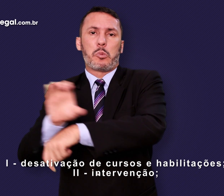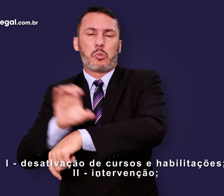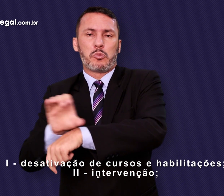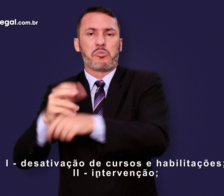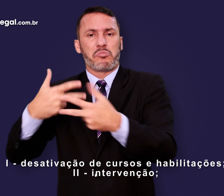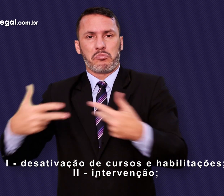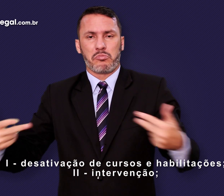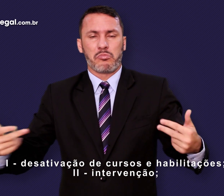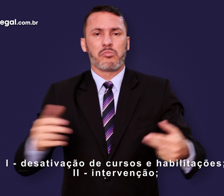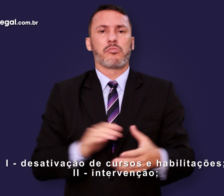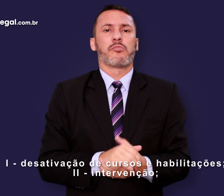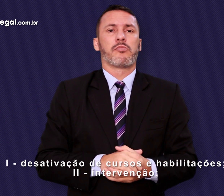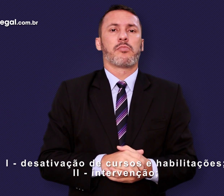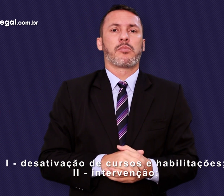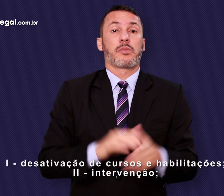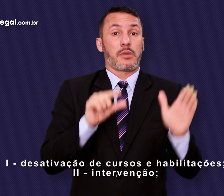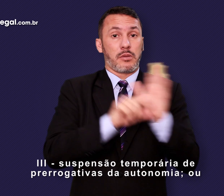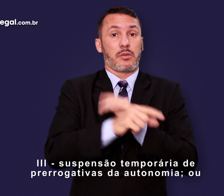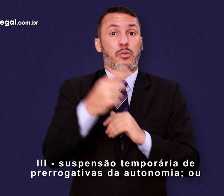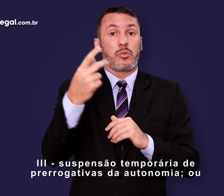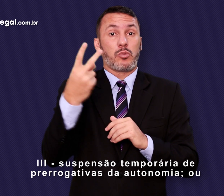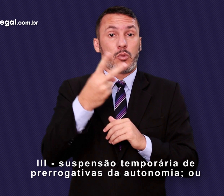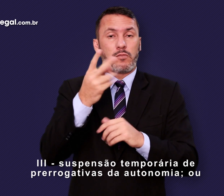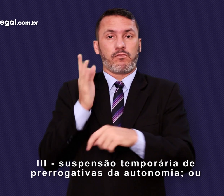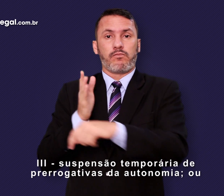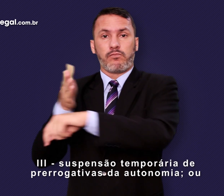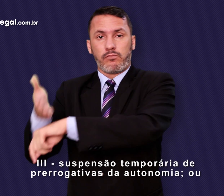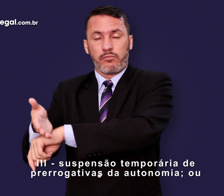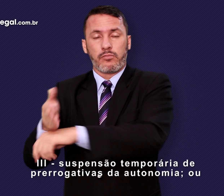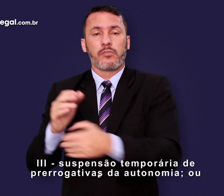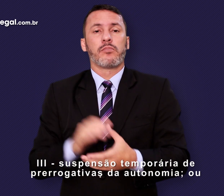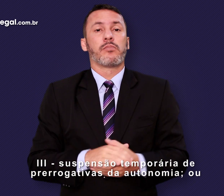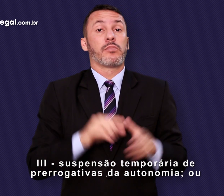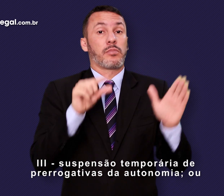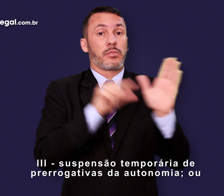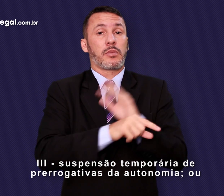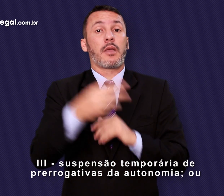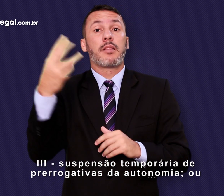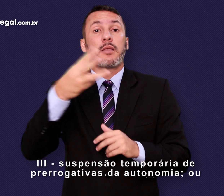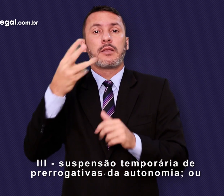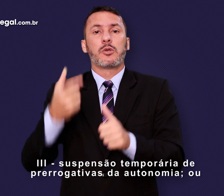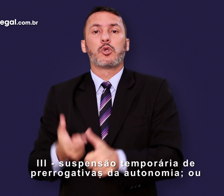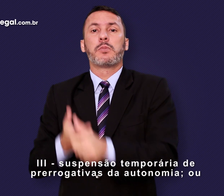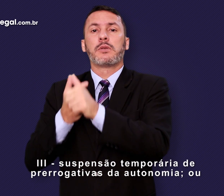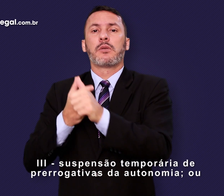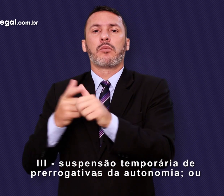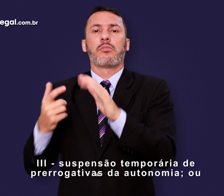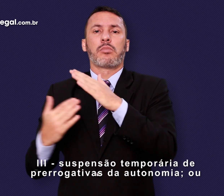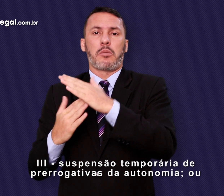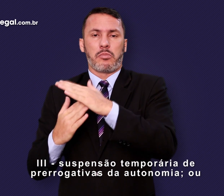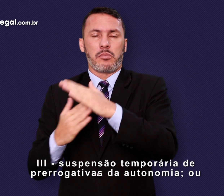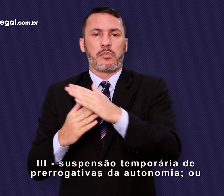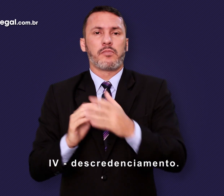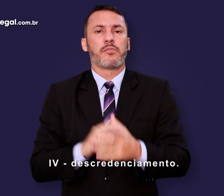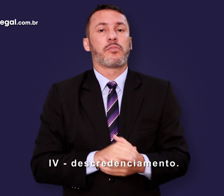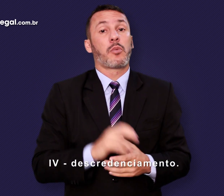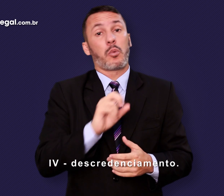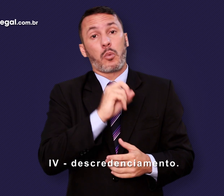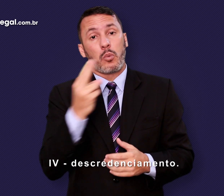Inciso 2. Intervenção. Inciso 3. Suspensão temporária de prerrogativas da autonomia. Ou, inciso 4.